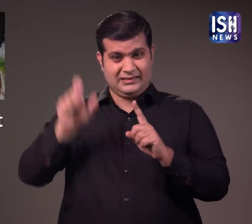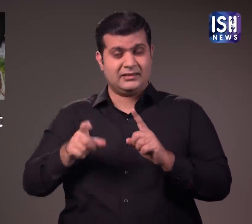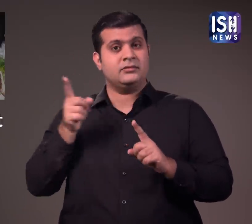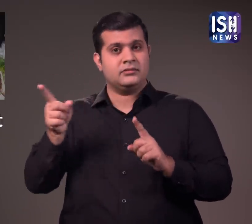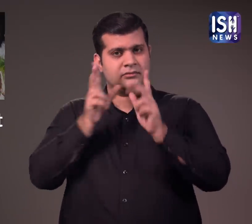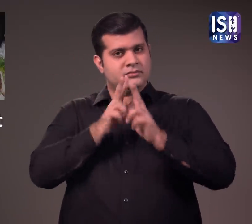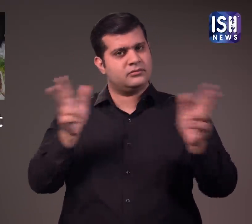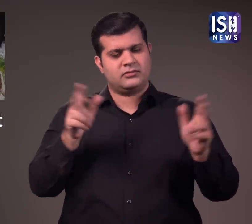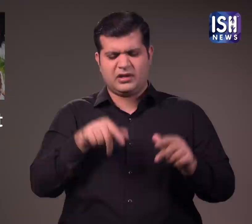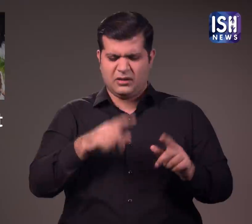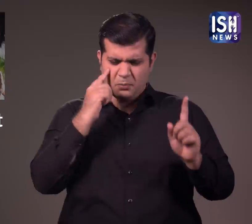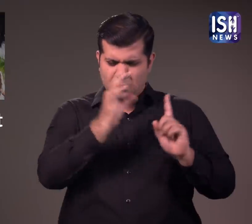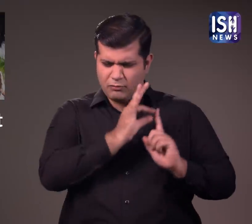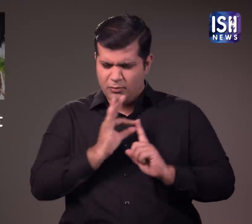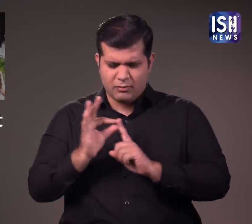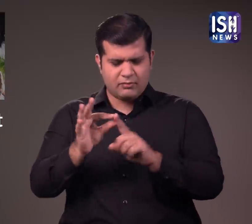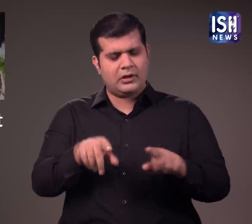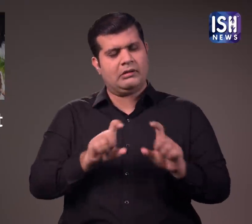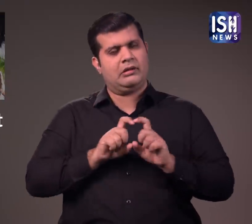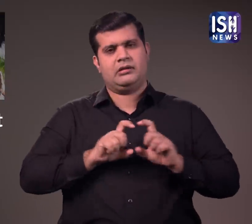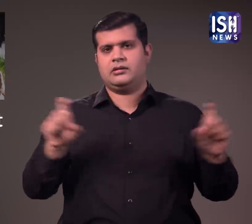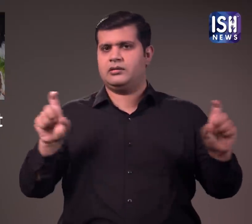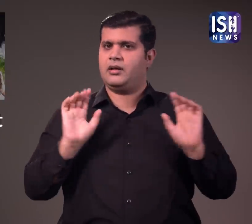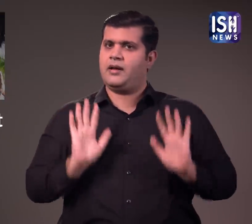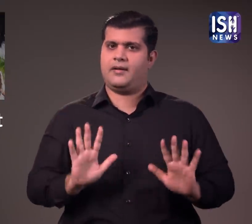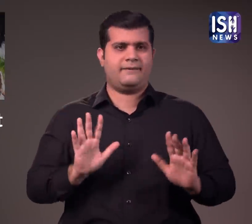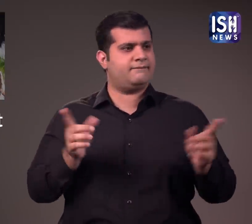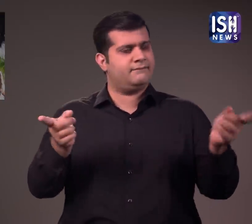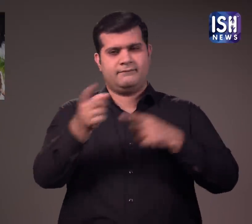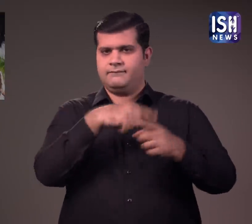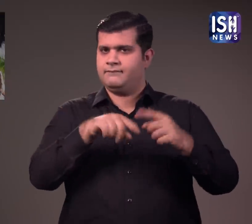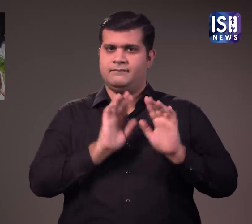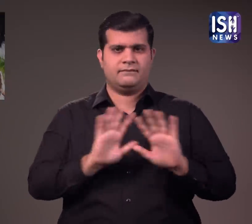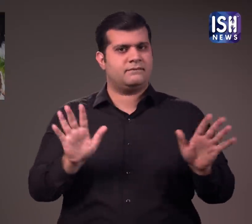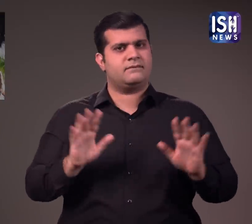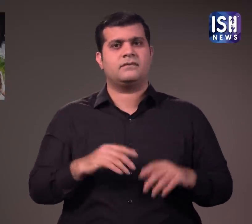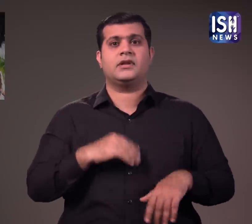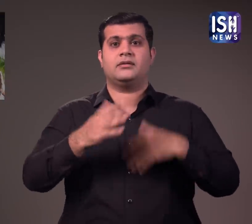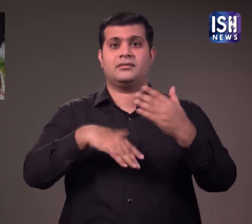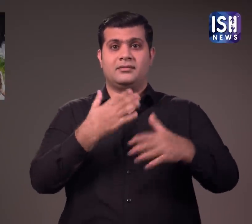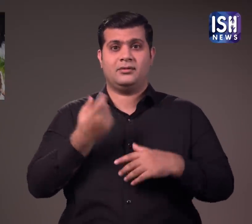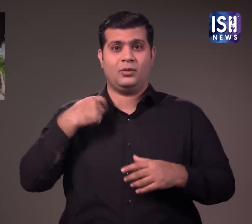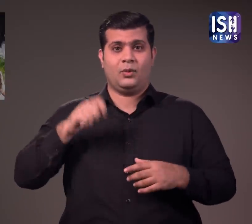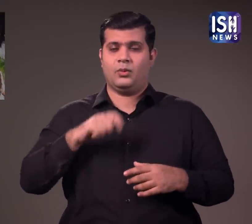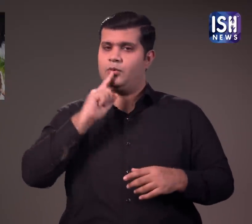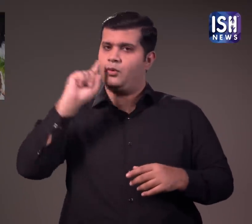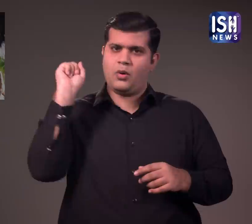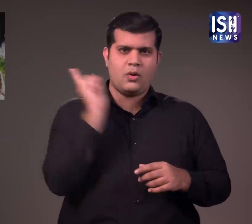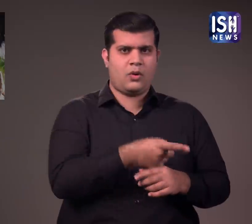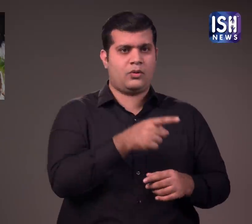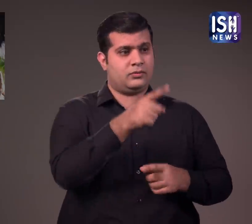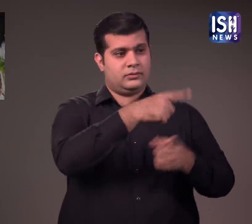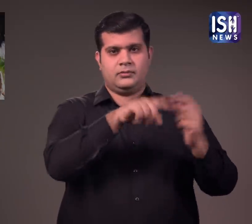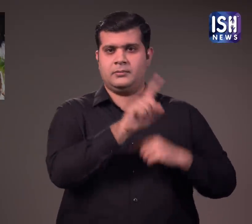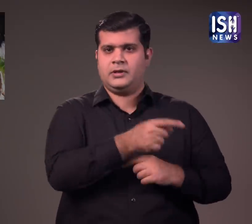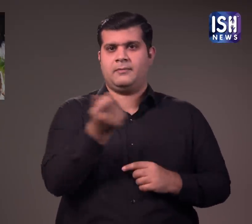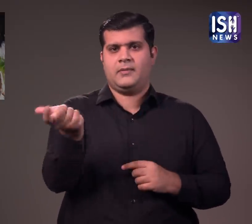कहा ये साबित हो गया है कि लियांडर ने घरेलू हिंसा के विभिन्द कृत्यक किये है अदालत ने लियांडर को